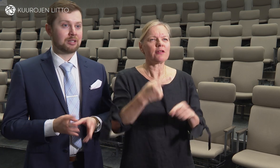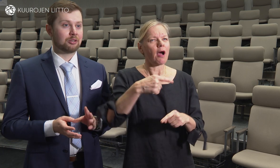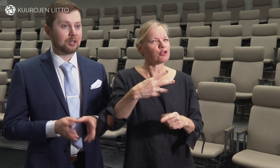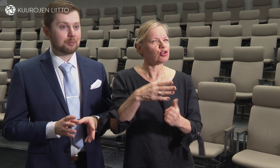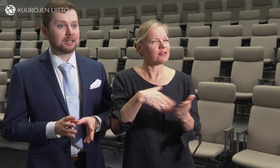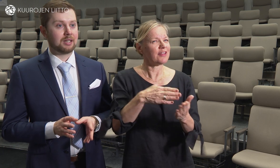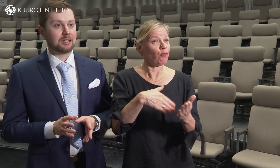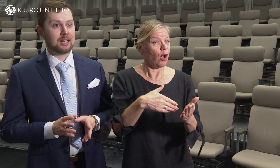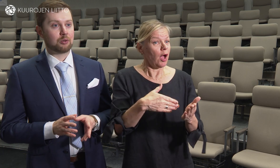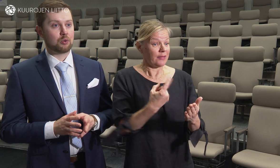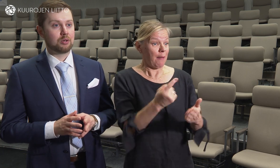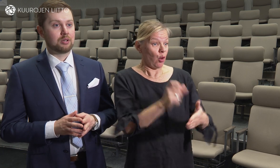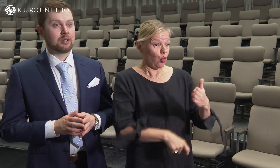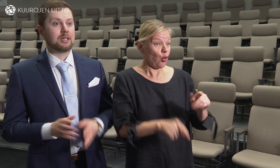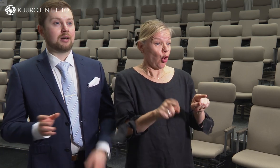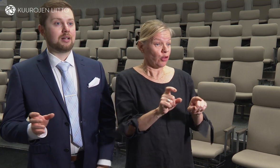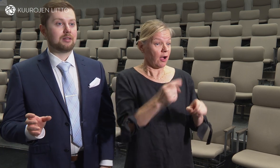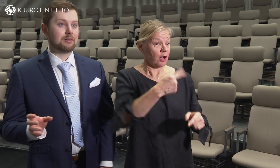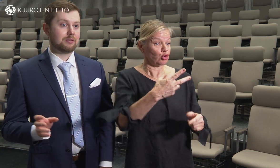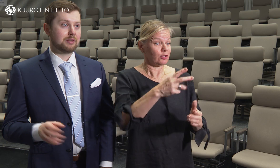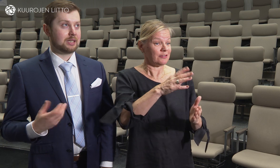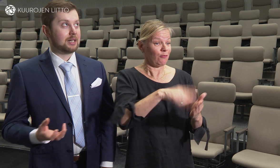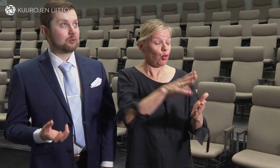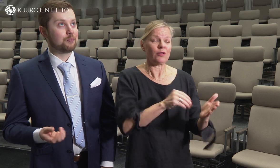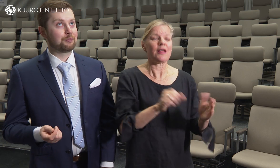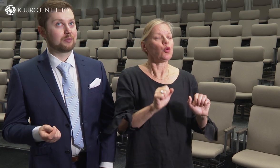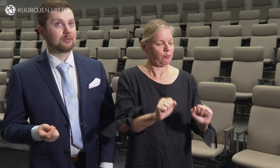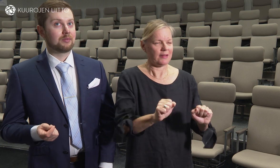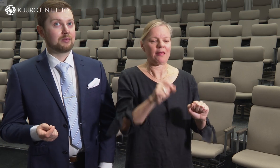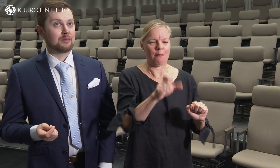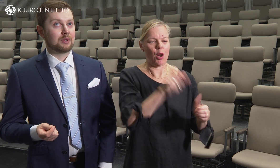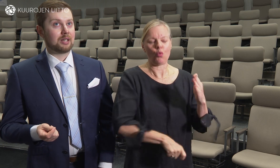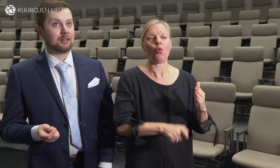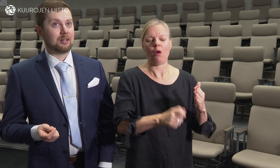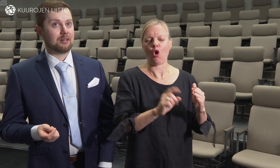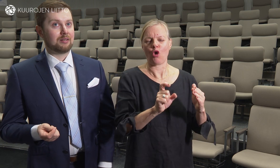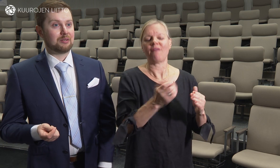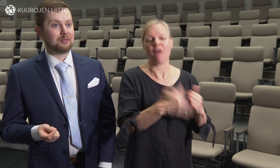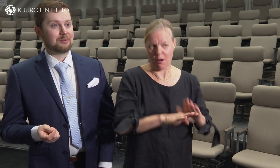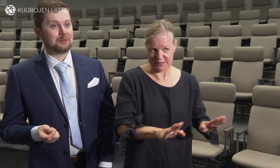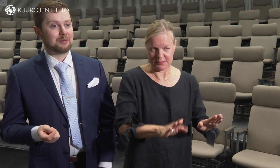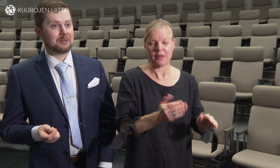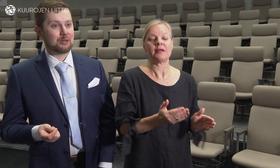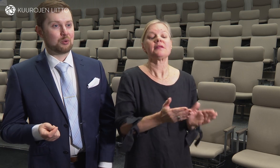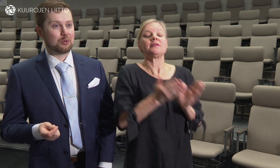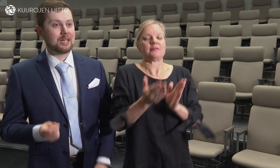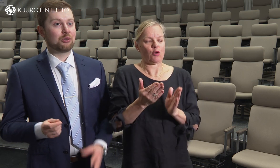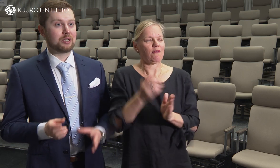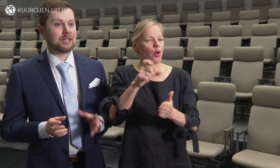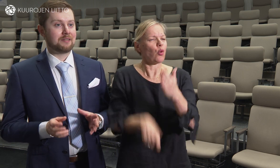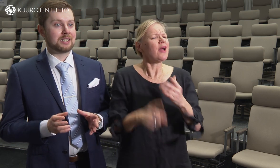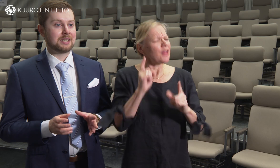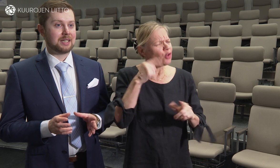pitäisi varmaan kohta lopettaa tämä luku ja sitten niin kuin aika niin kuin